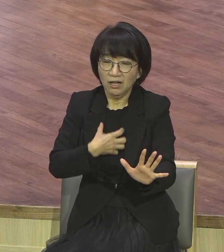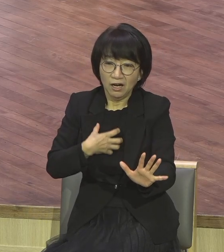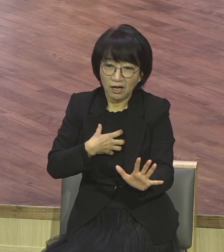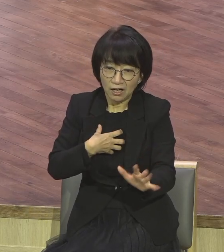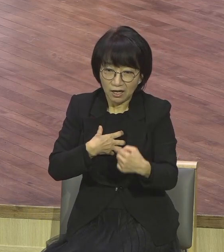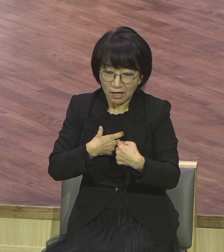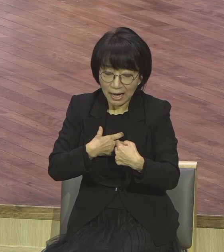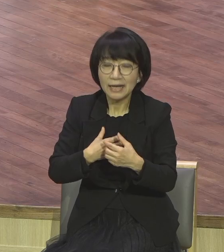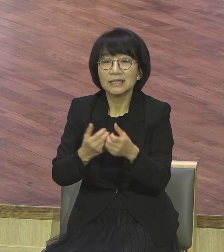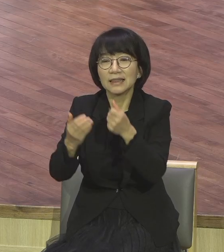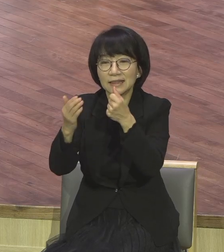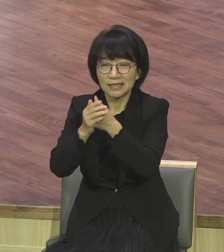있으니까